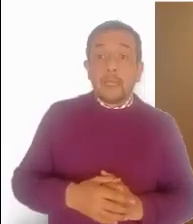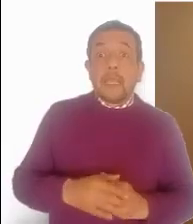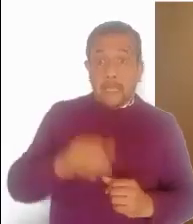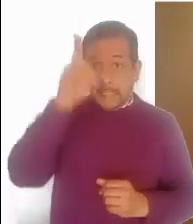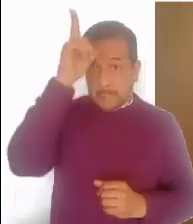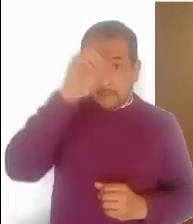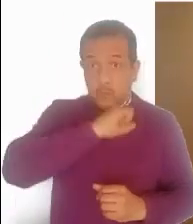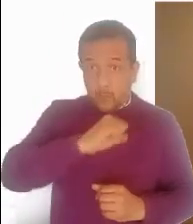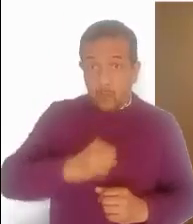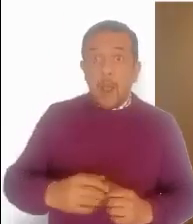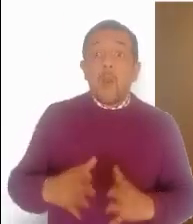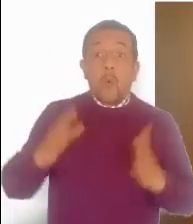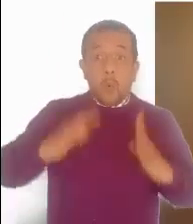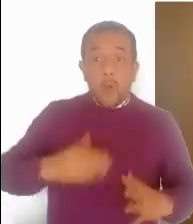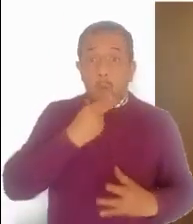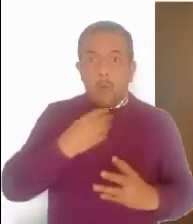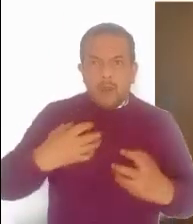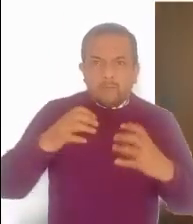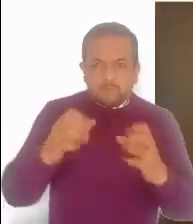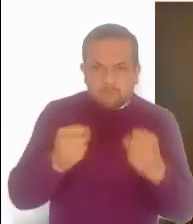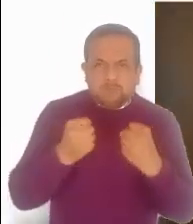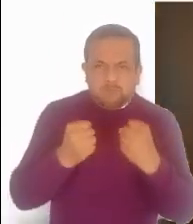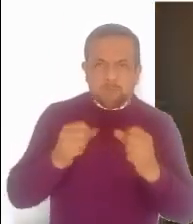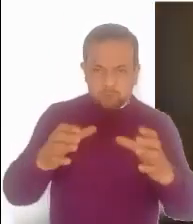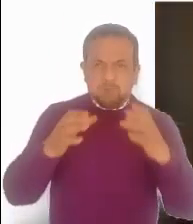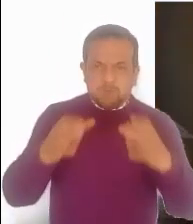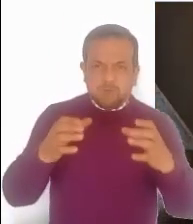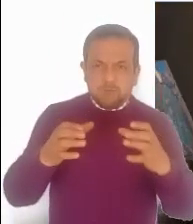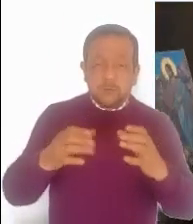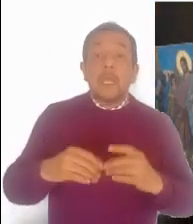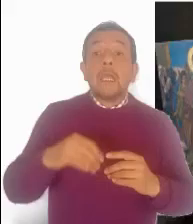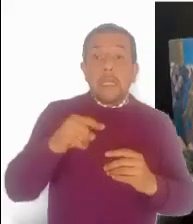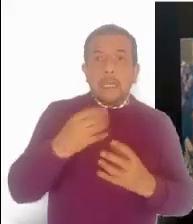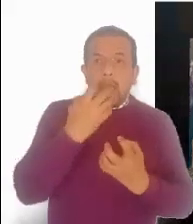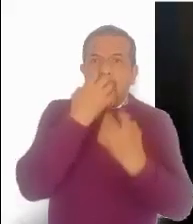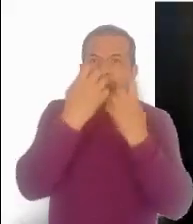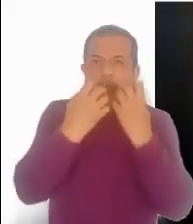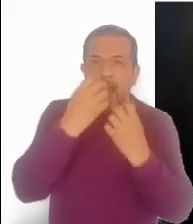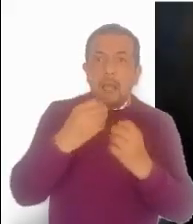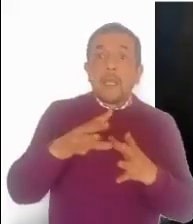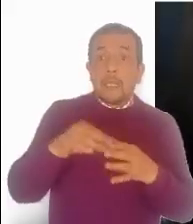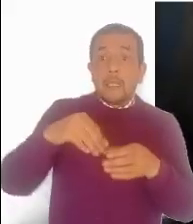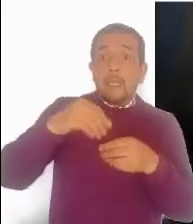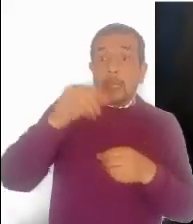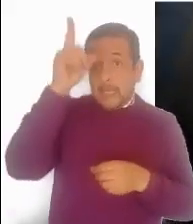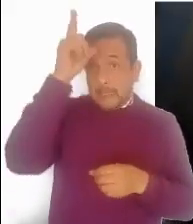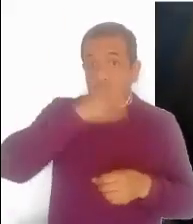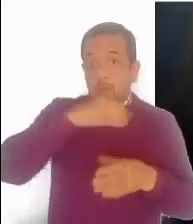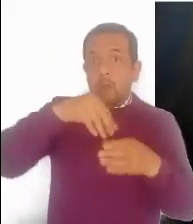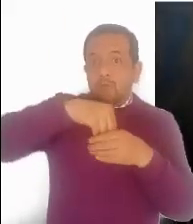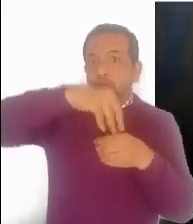sacudiendo al hombre con violencia y dando un alarido salió de él. Todos quedaron